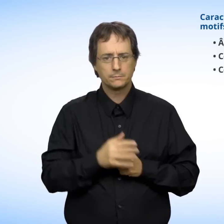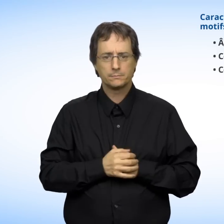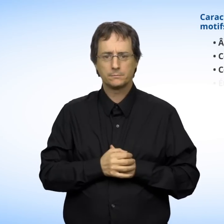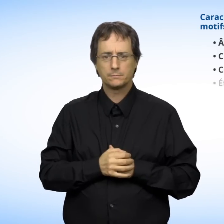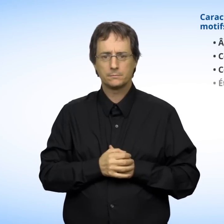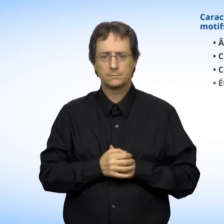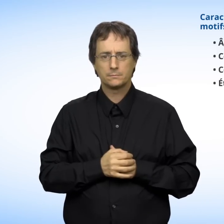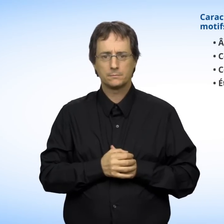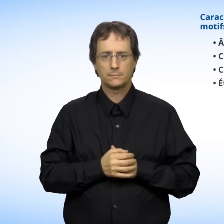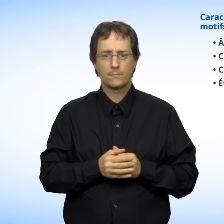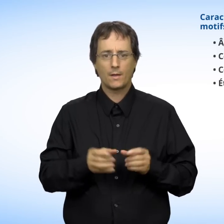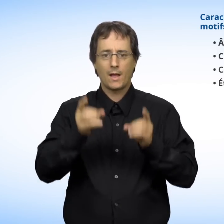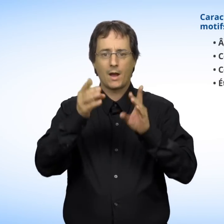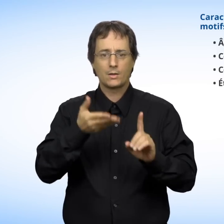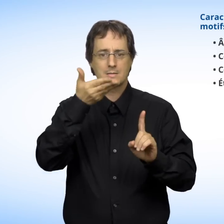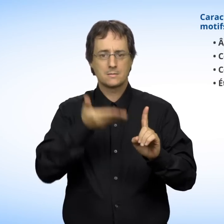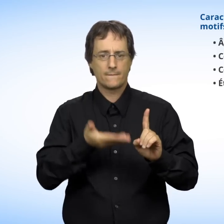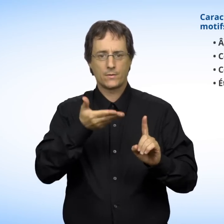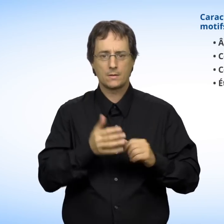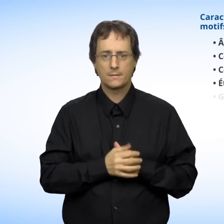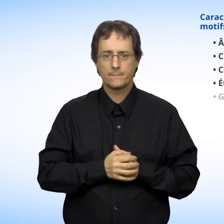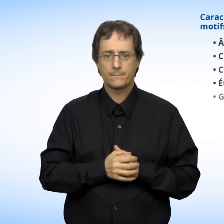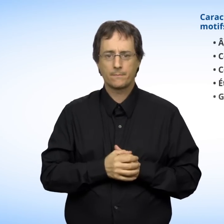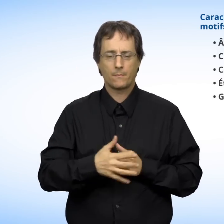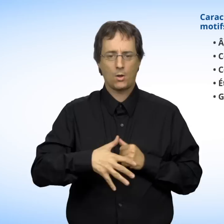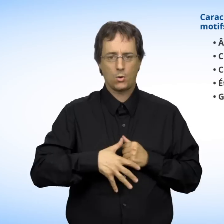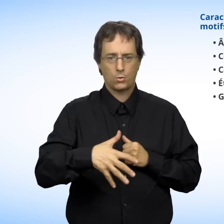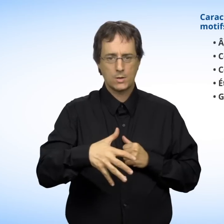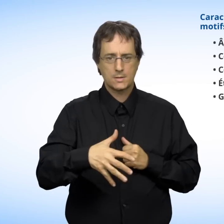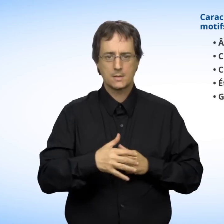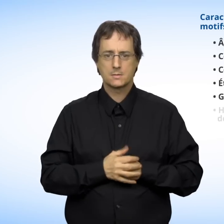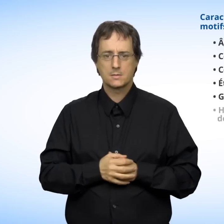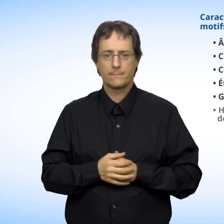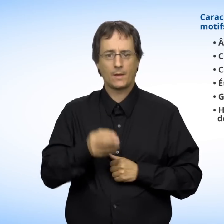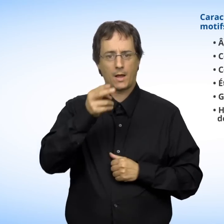État civil Grossesse